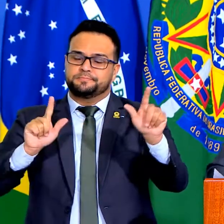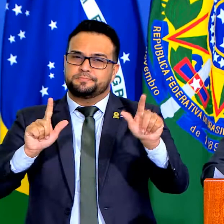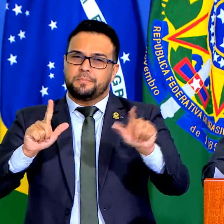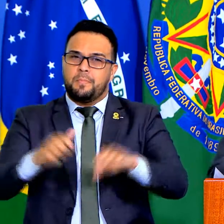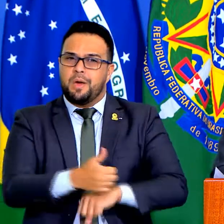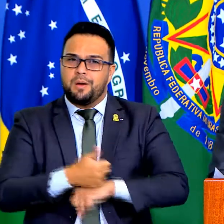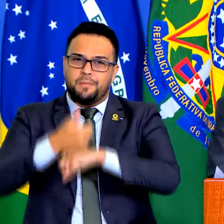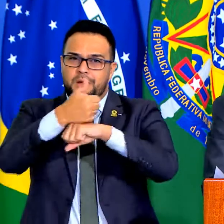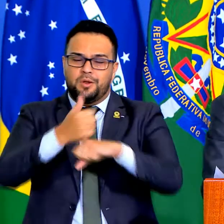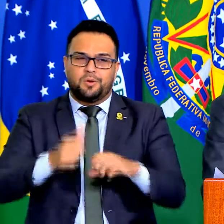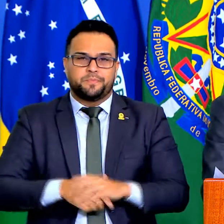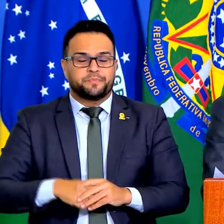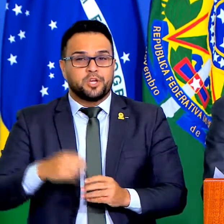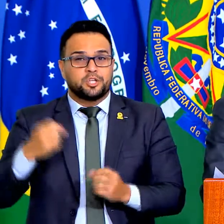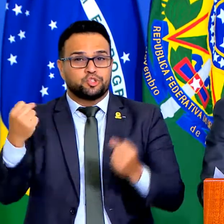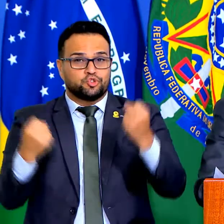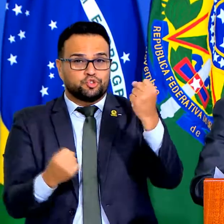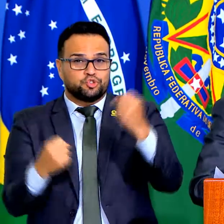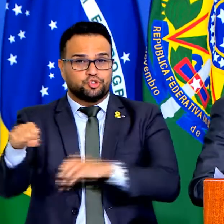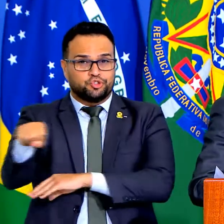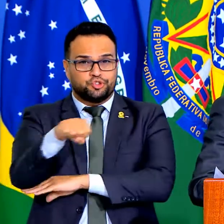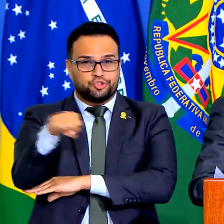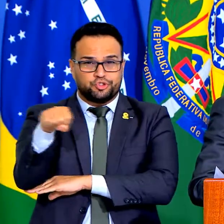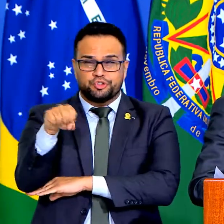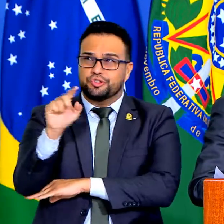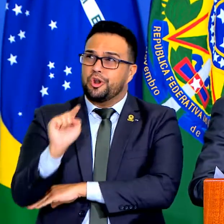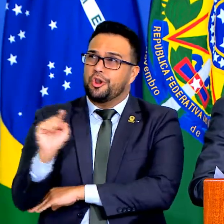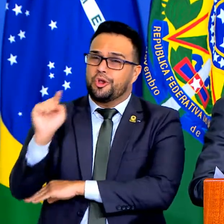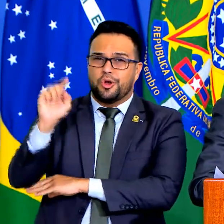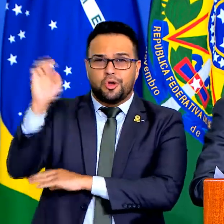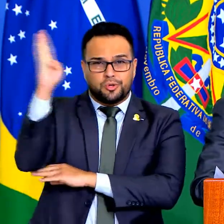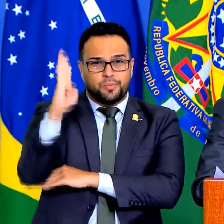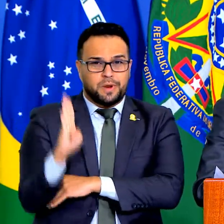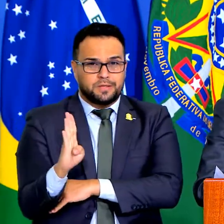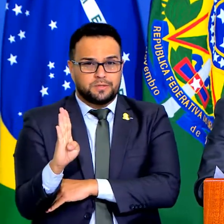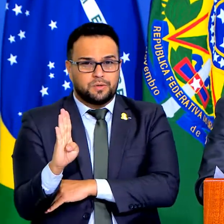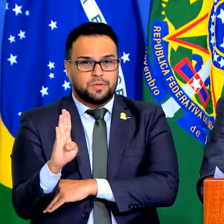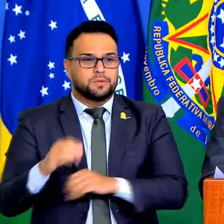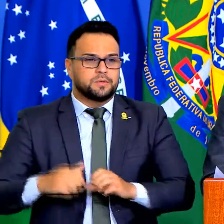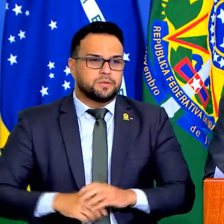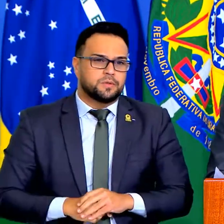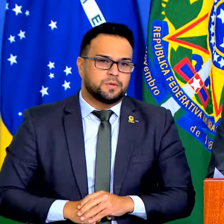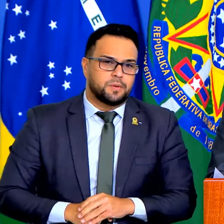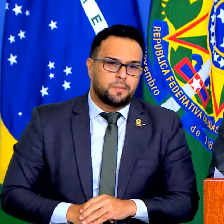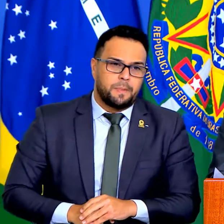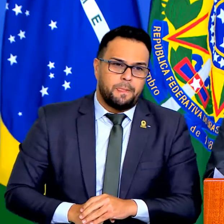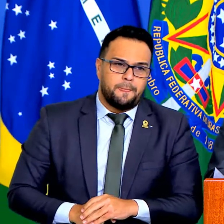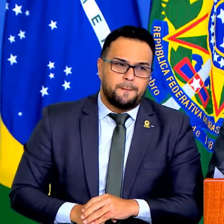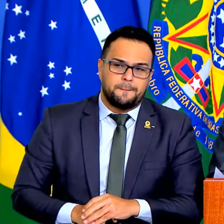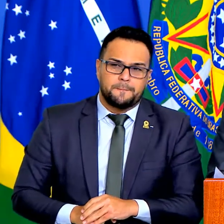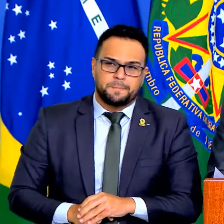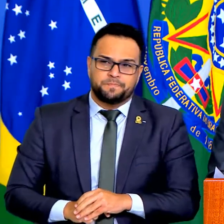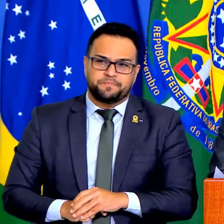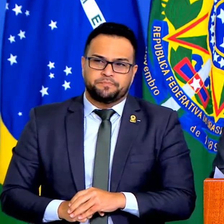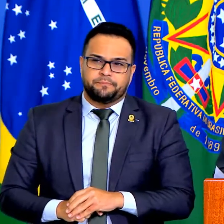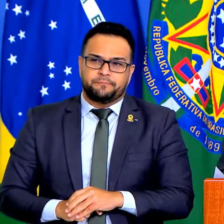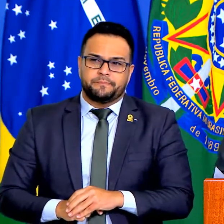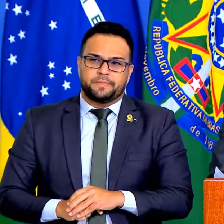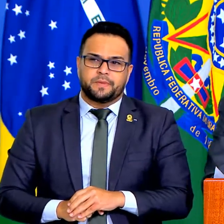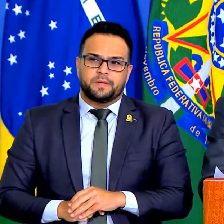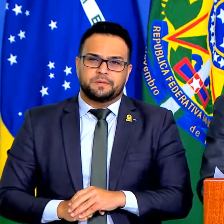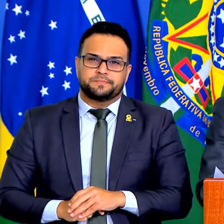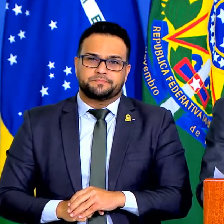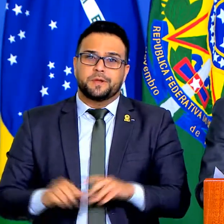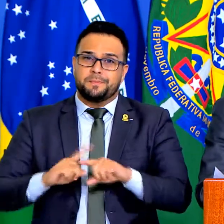Dirigir no Brasil, ainda temos muita coisa a fazer, Tarciso. Não pode ser um